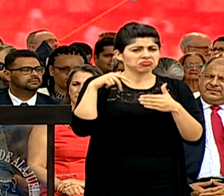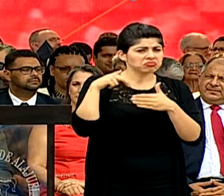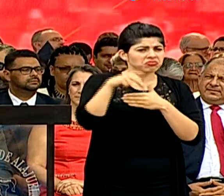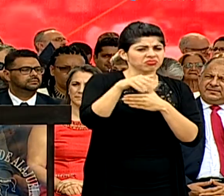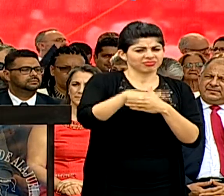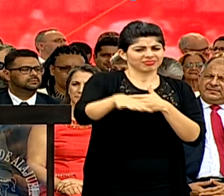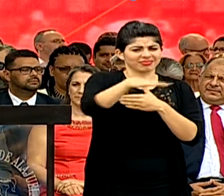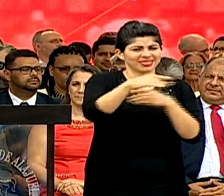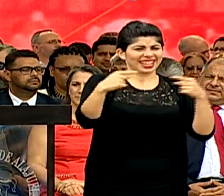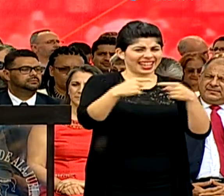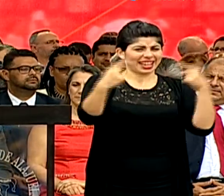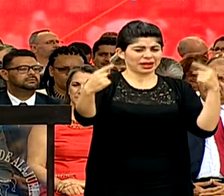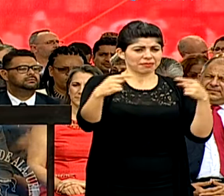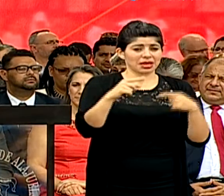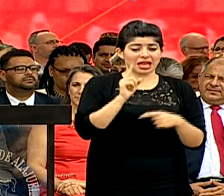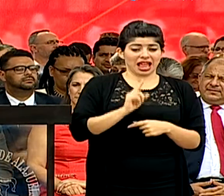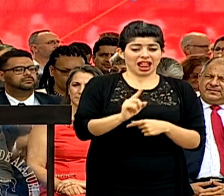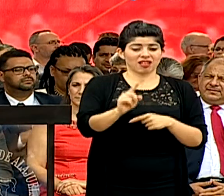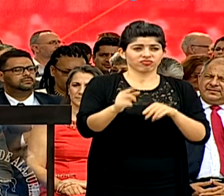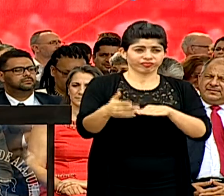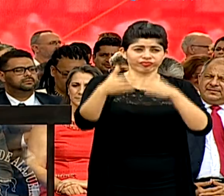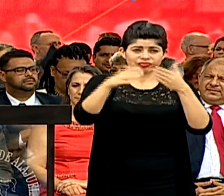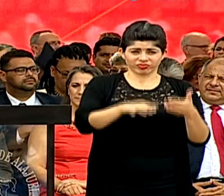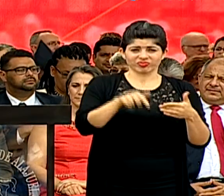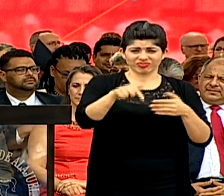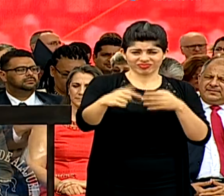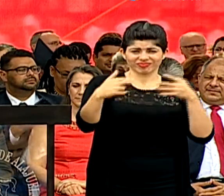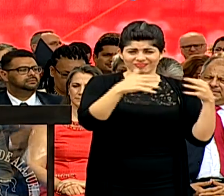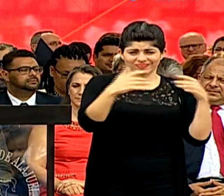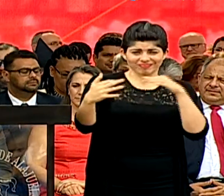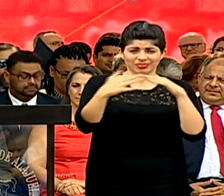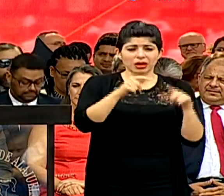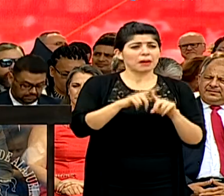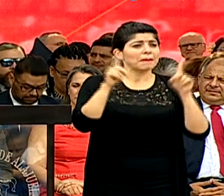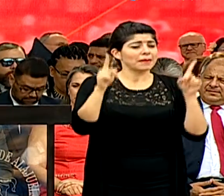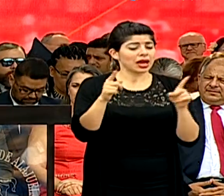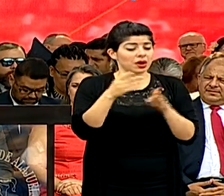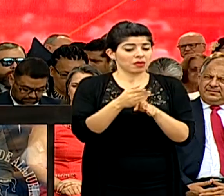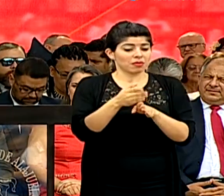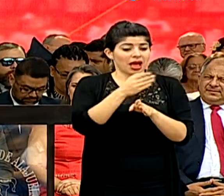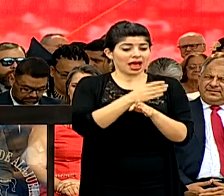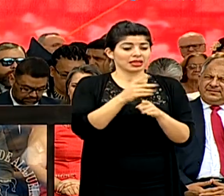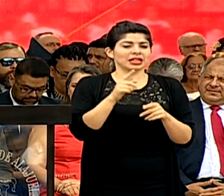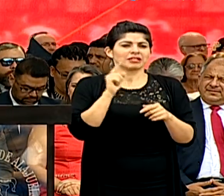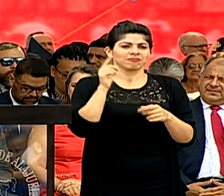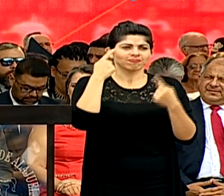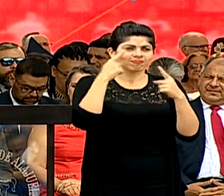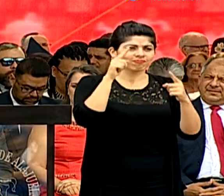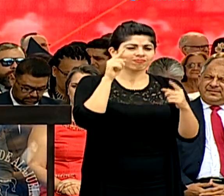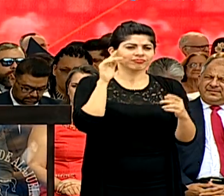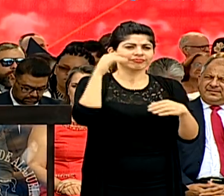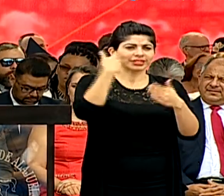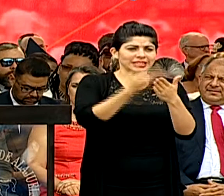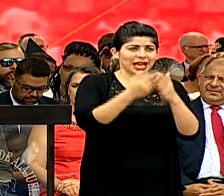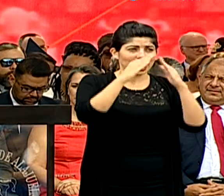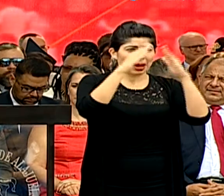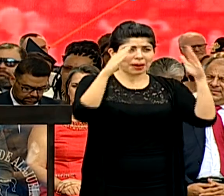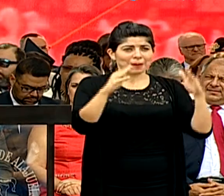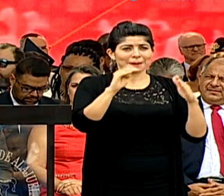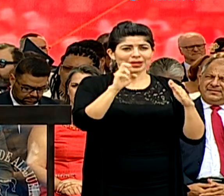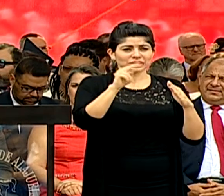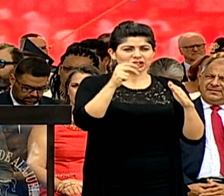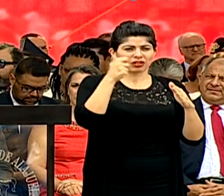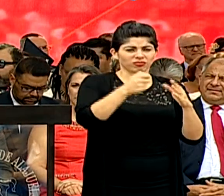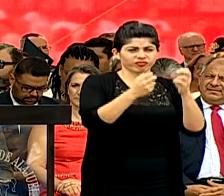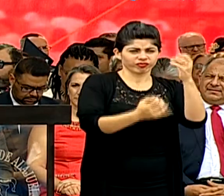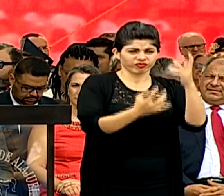enemigas. Él perdió la vida en estas líneas, pero sin antes quemar el mesón de guerra, donde los